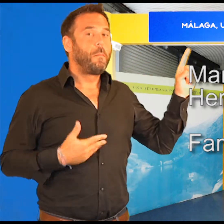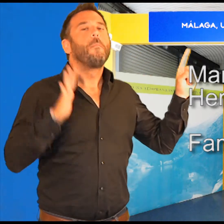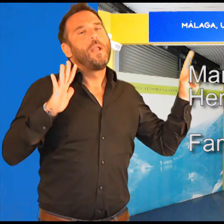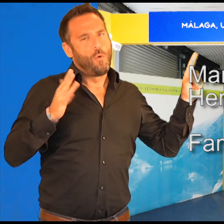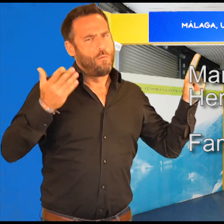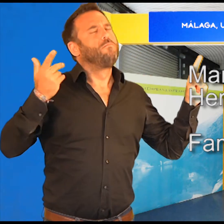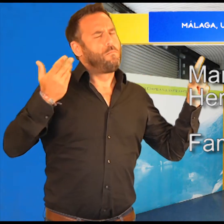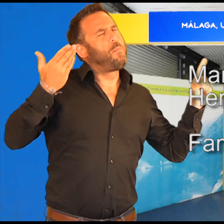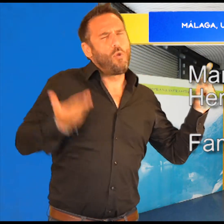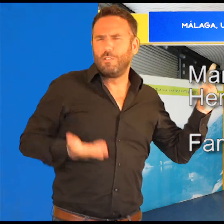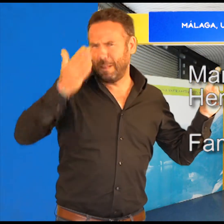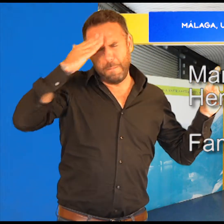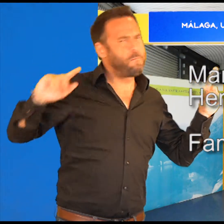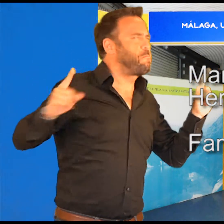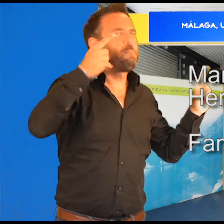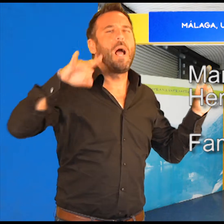familia Larios.